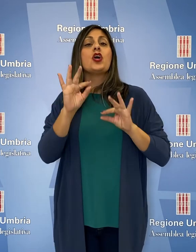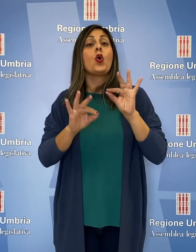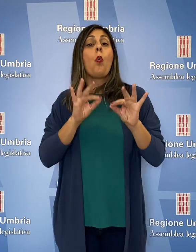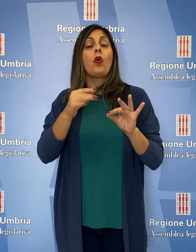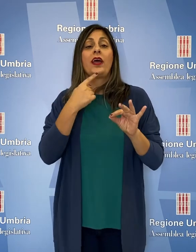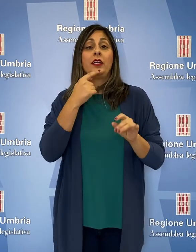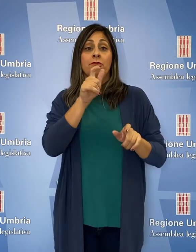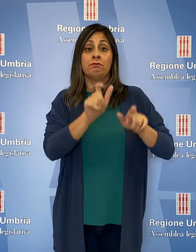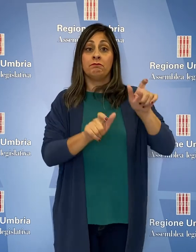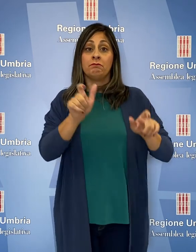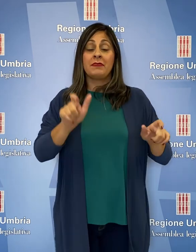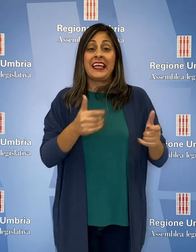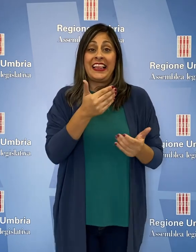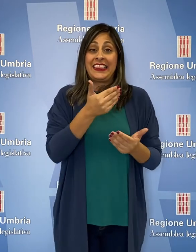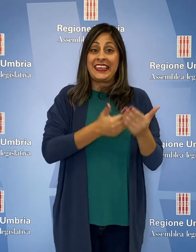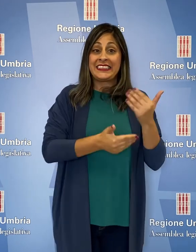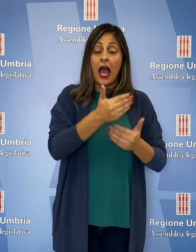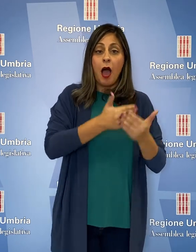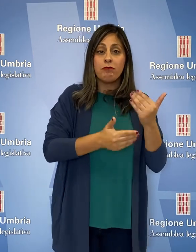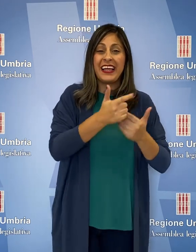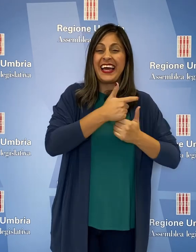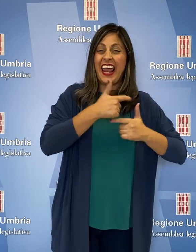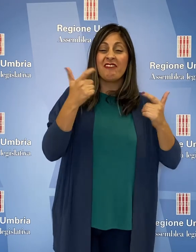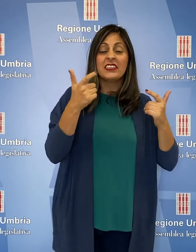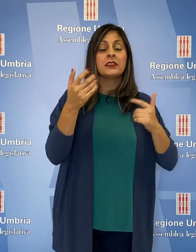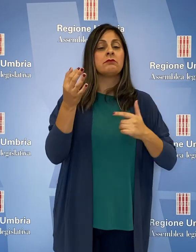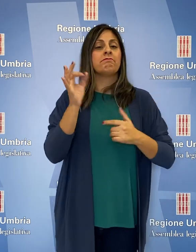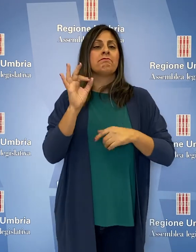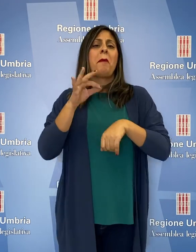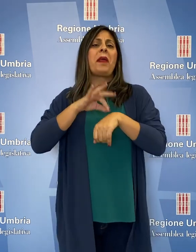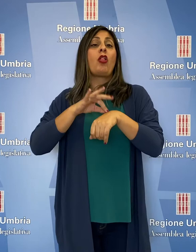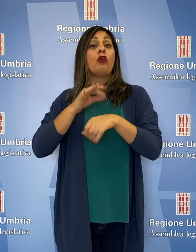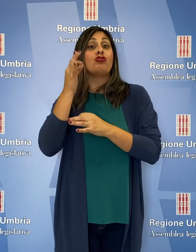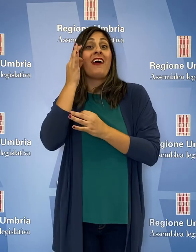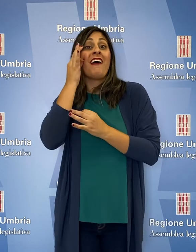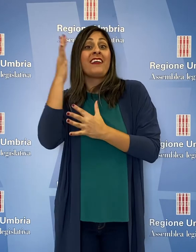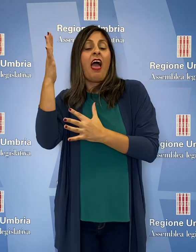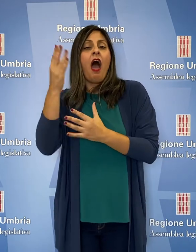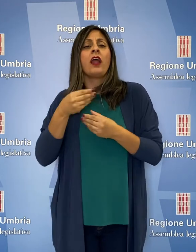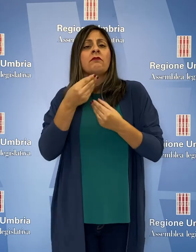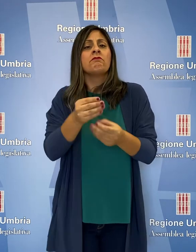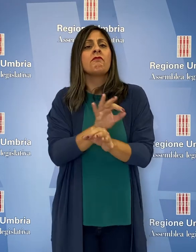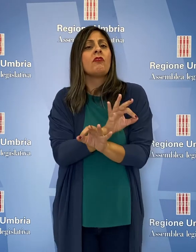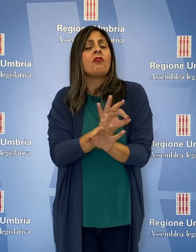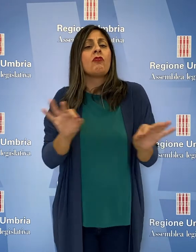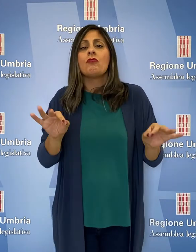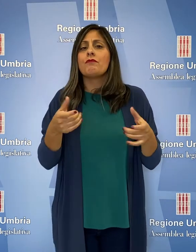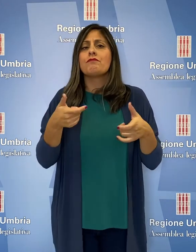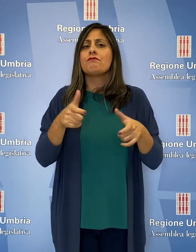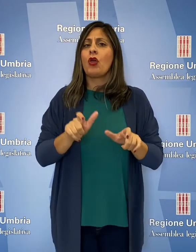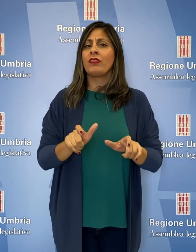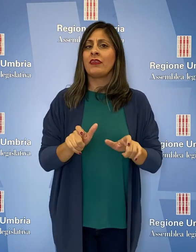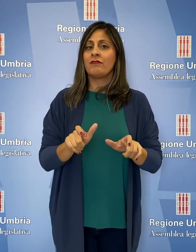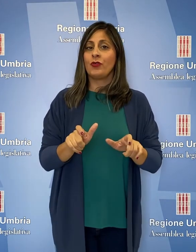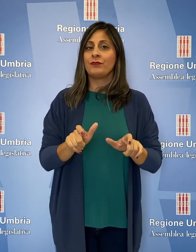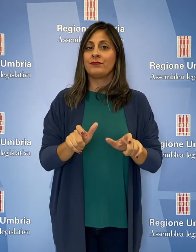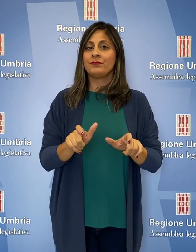di cura destinati a quanti si trovano a convivere con gravissime disabilità associate o meno a patologie rare.